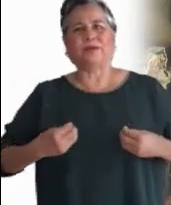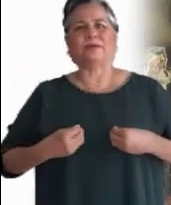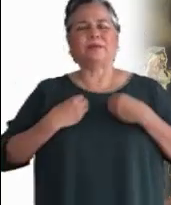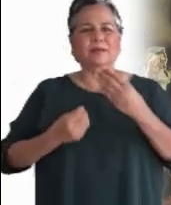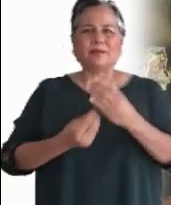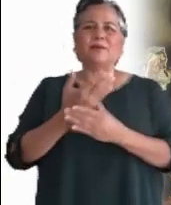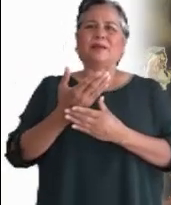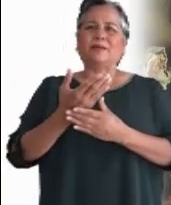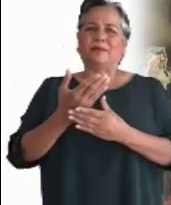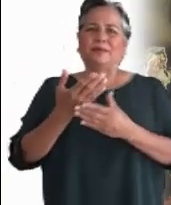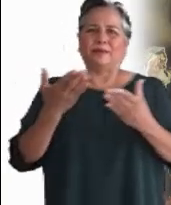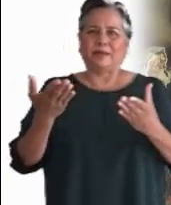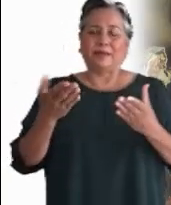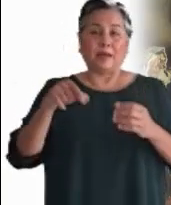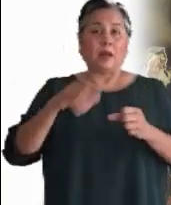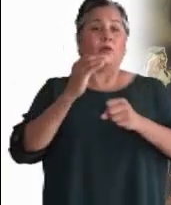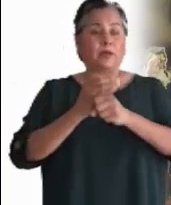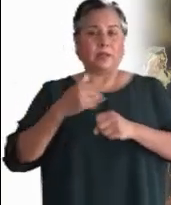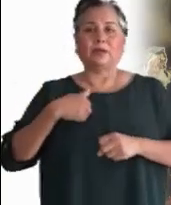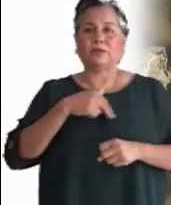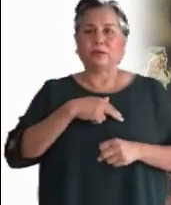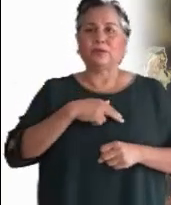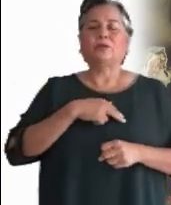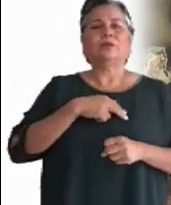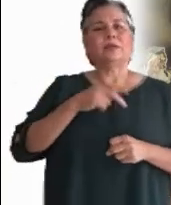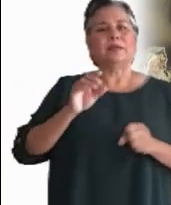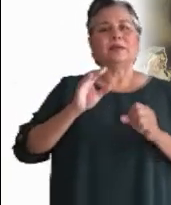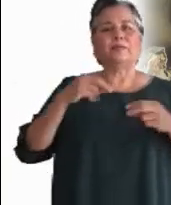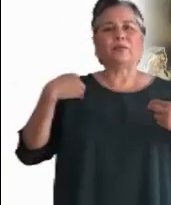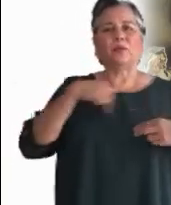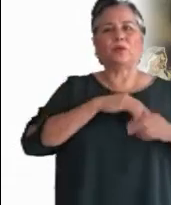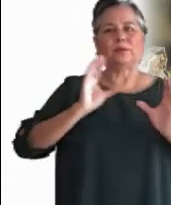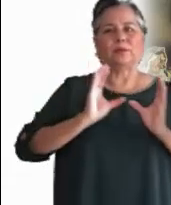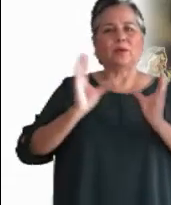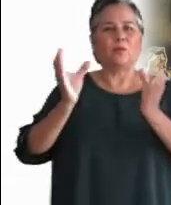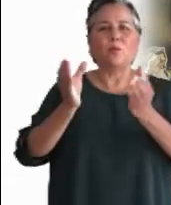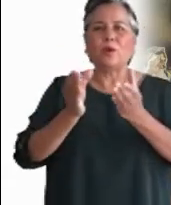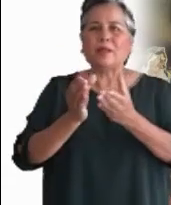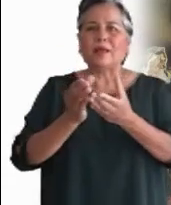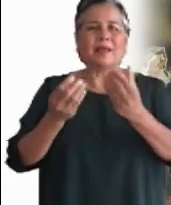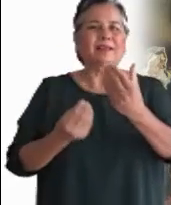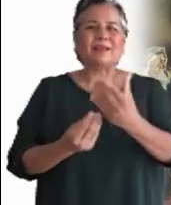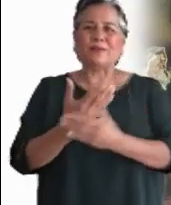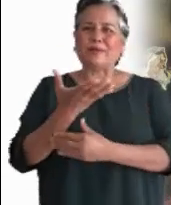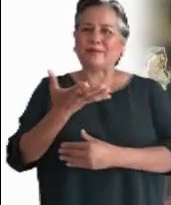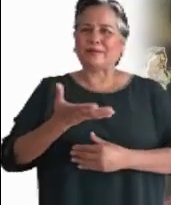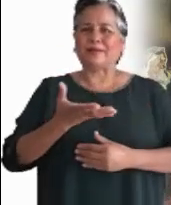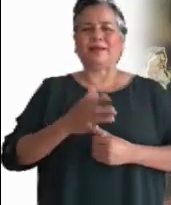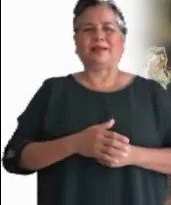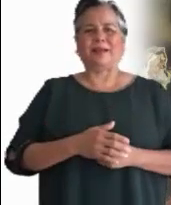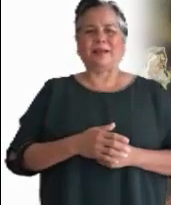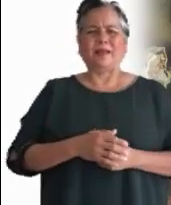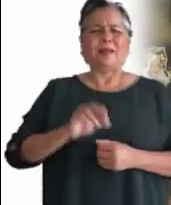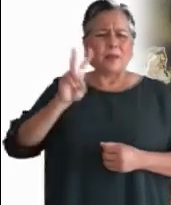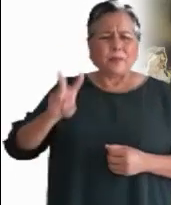Son los mismos signos sobre los que ahora tenemos que reconstruir la comunidad. A partir de la realidad,